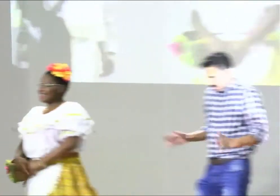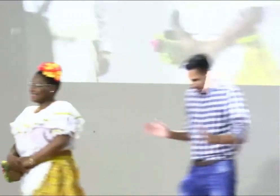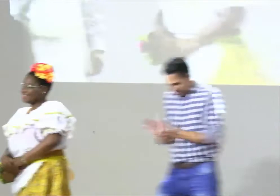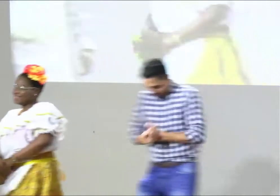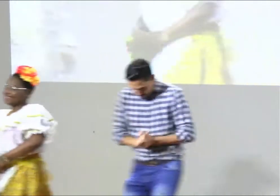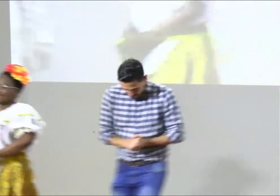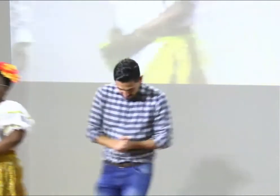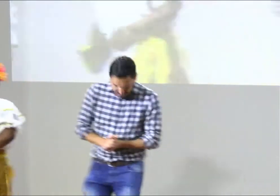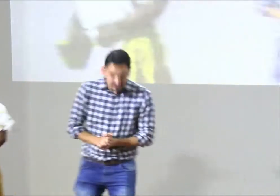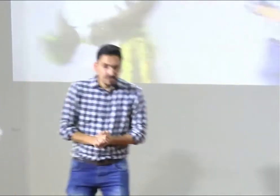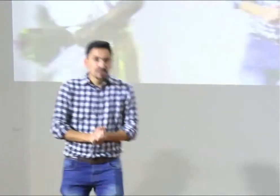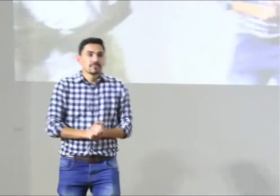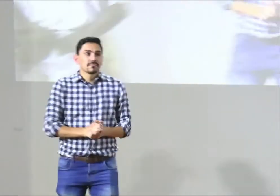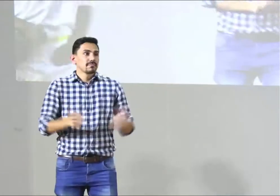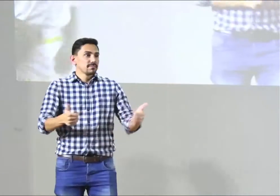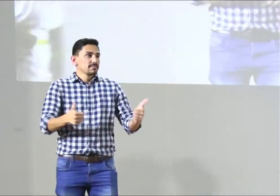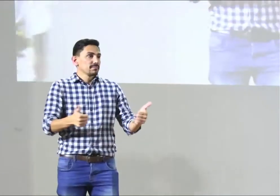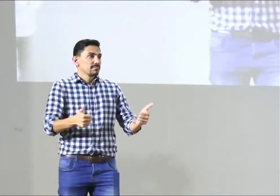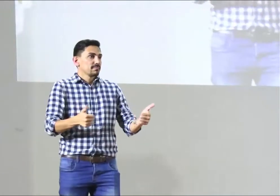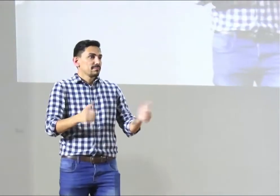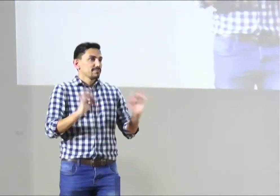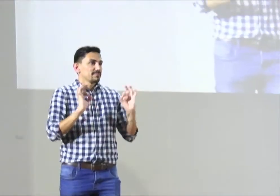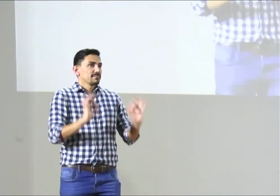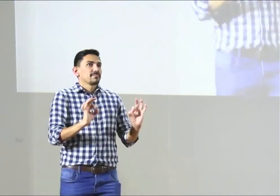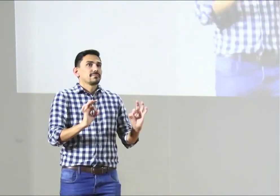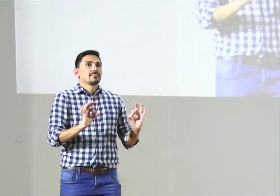Muchas gracias. Perfecto.